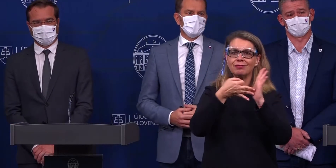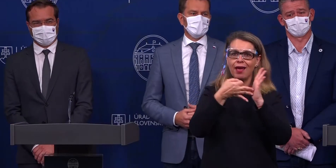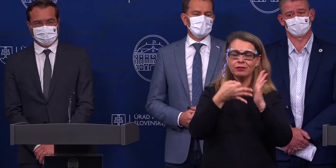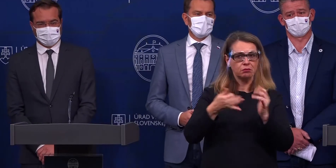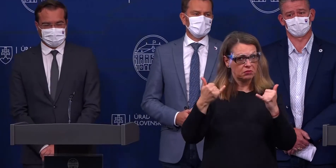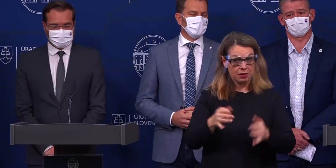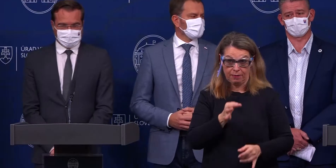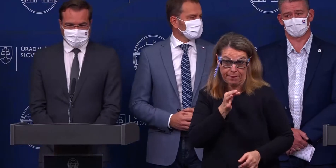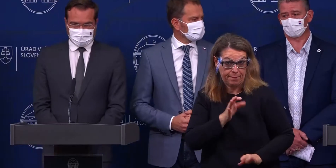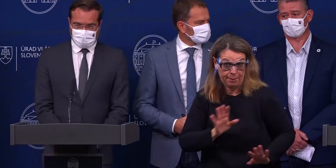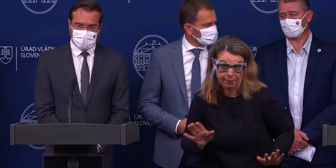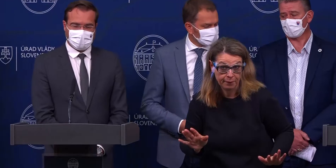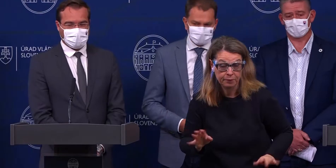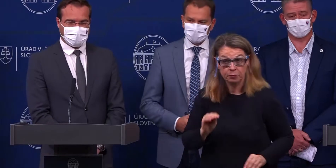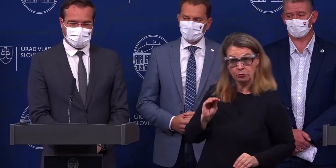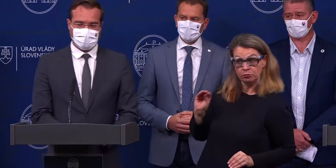už nebude možné?